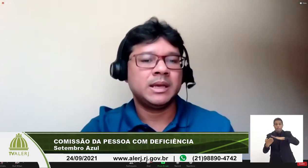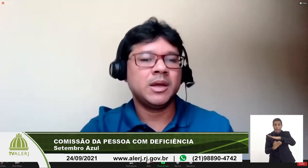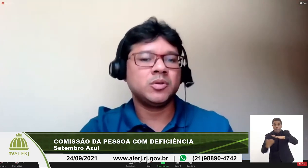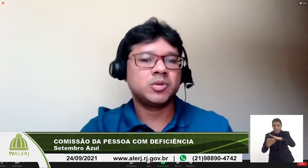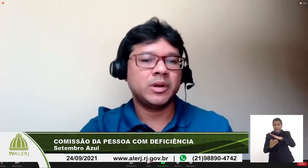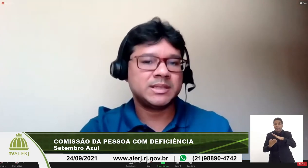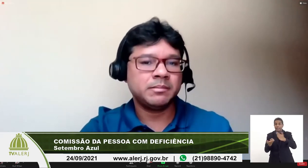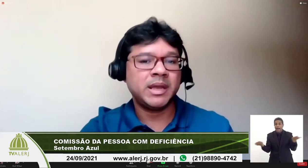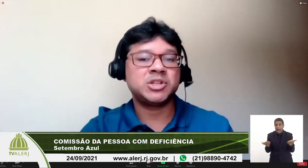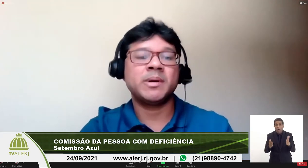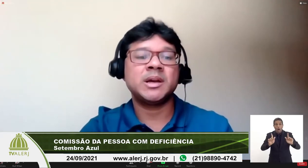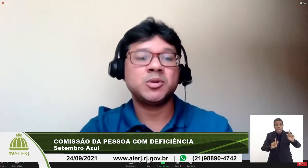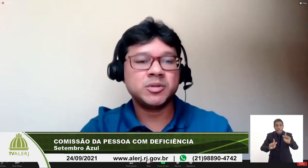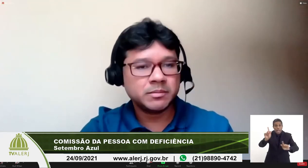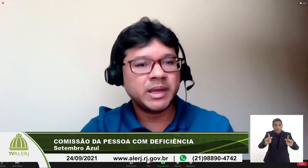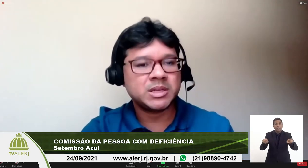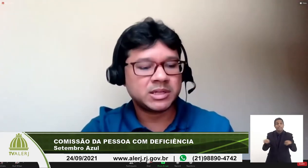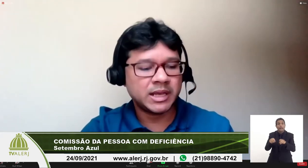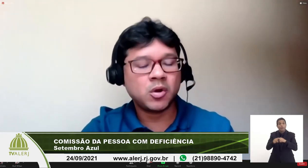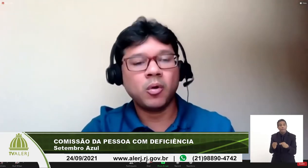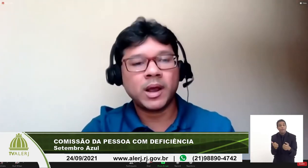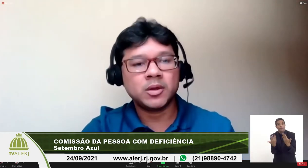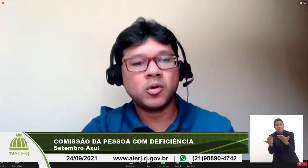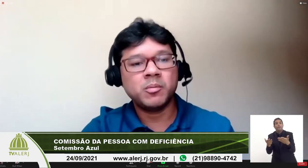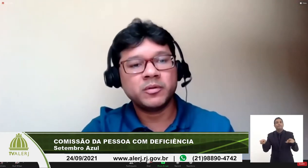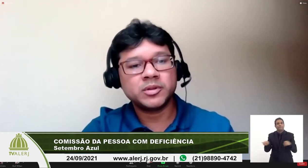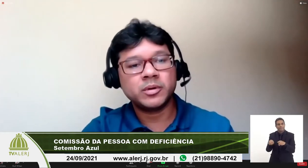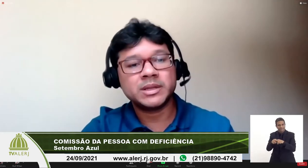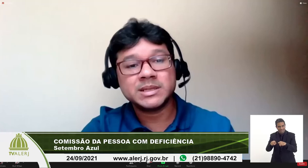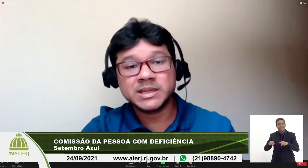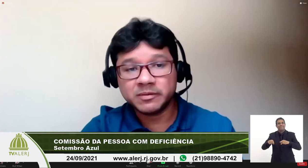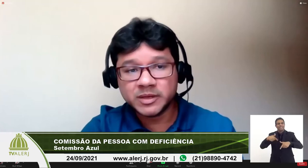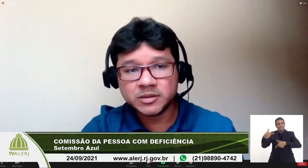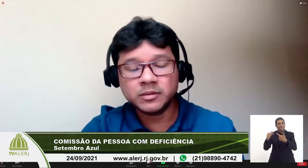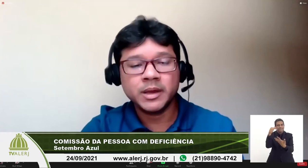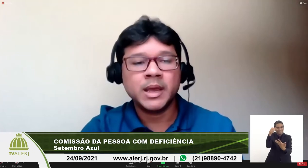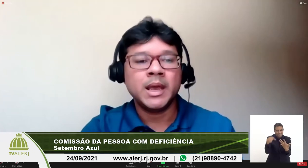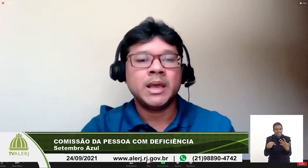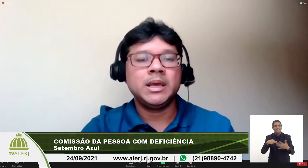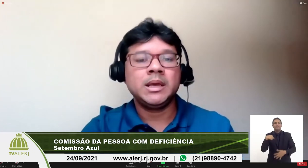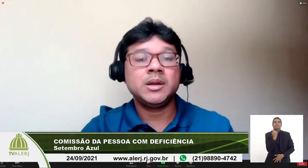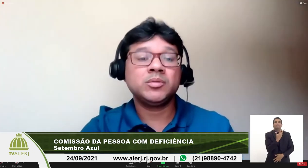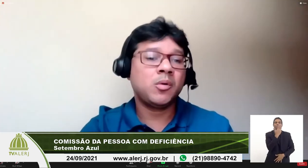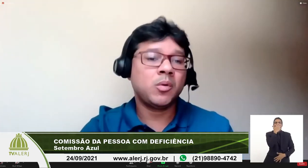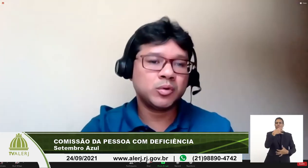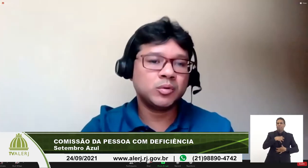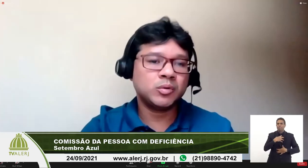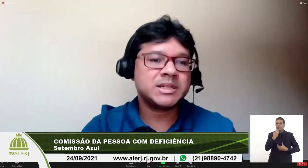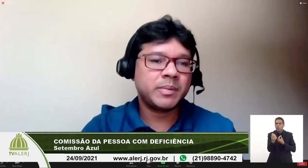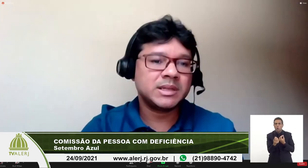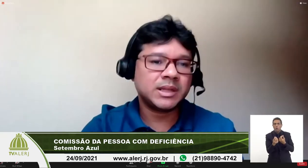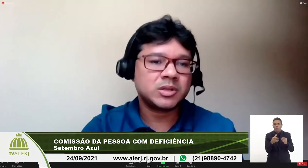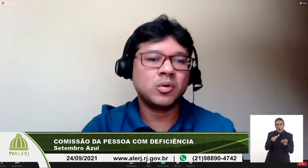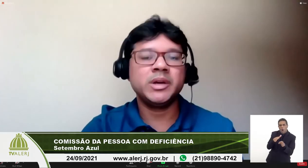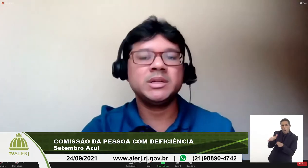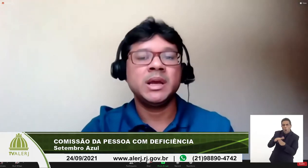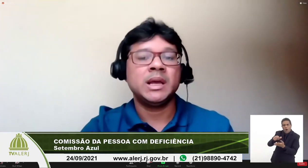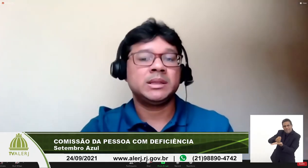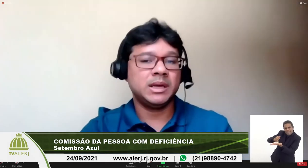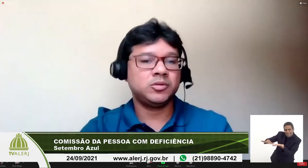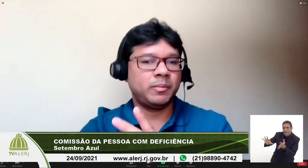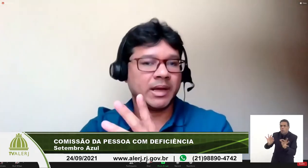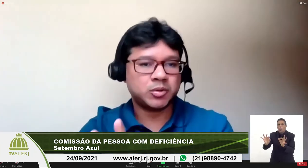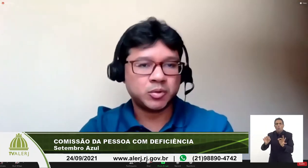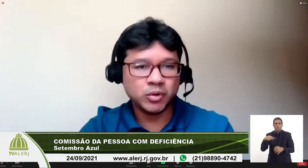que não só nesse ambiente mas em outros ambientes tem se colocado como provedora desse serviço e que não tem consultado as representações